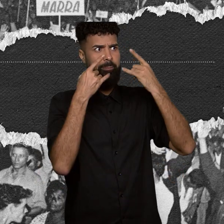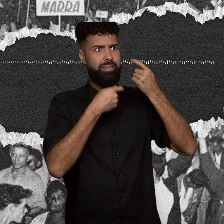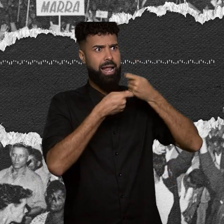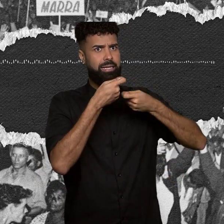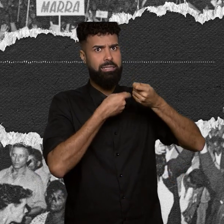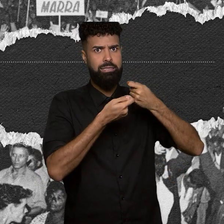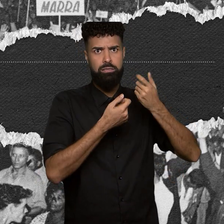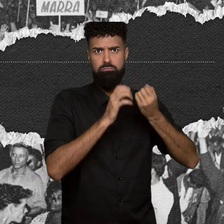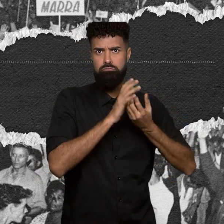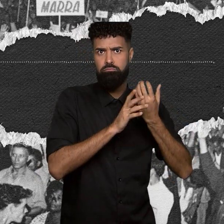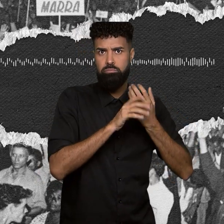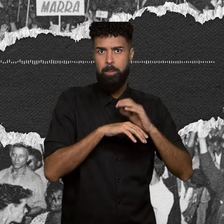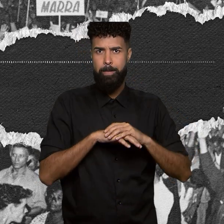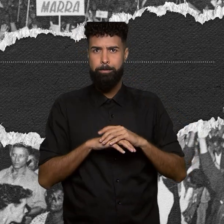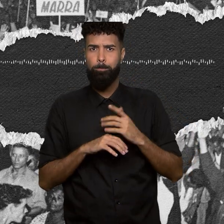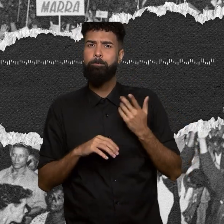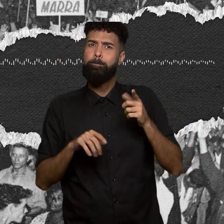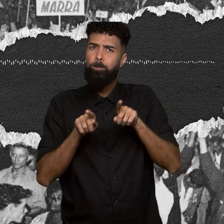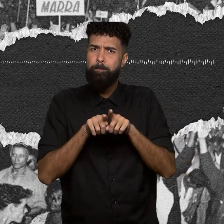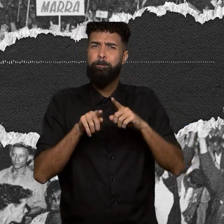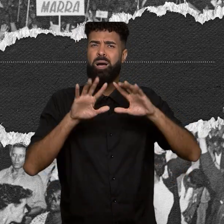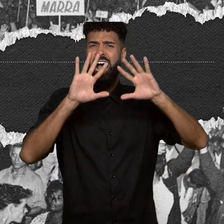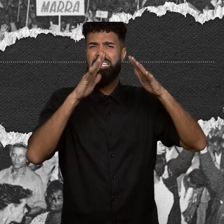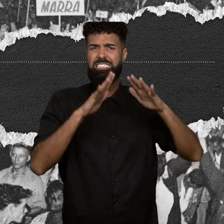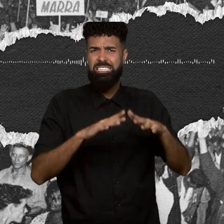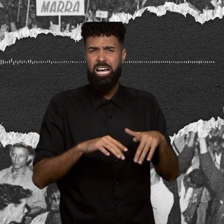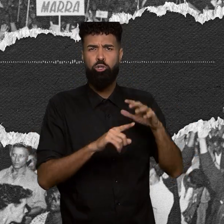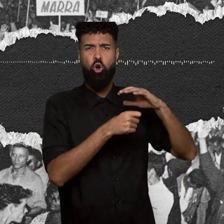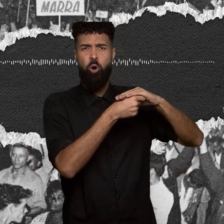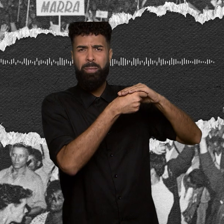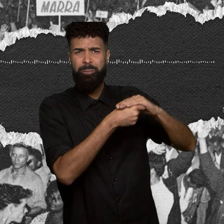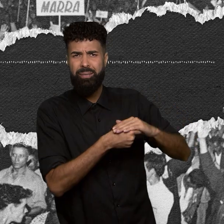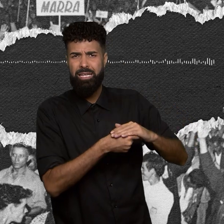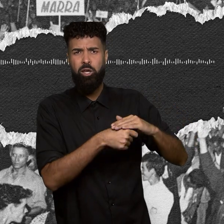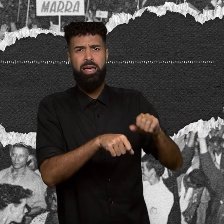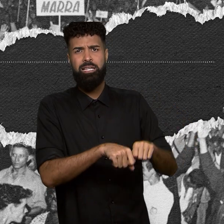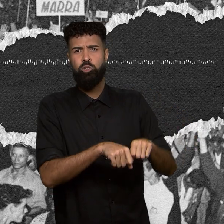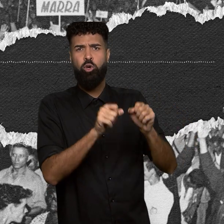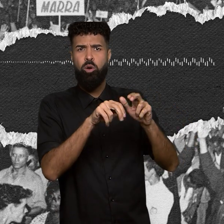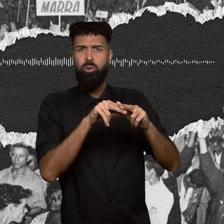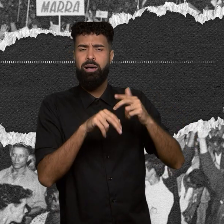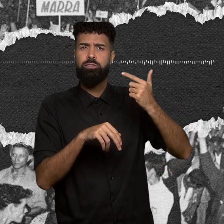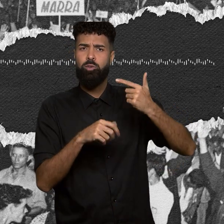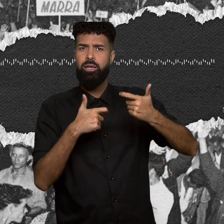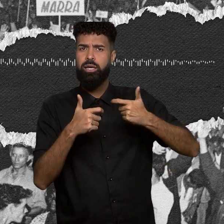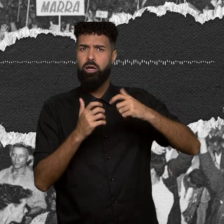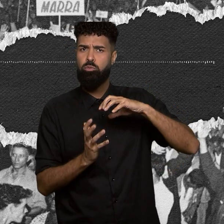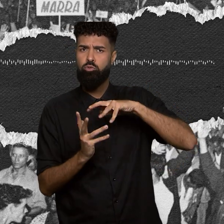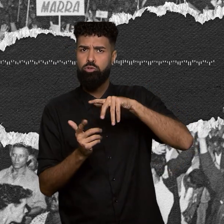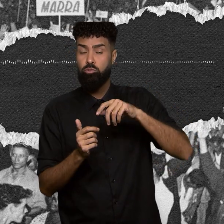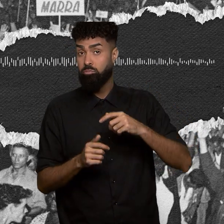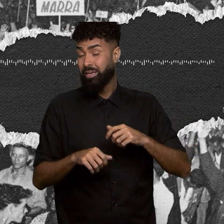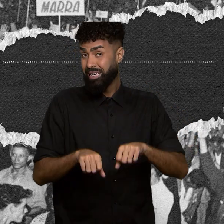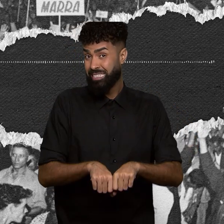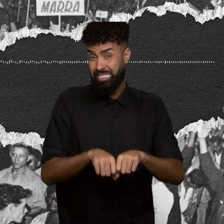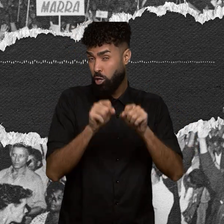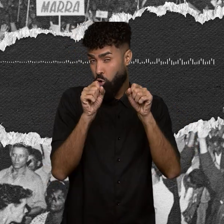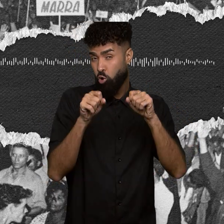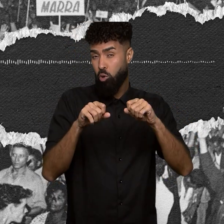Arrasado, oprimido, destruído pela Segunda Guerra Mundial e destruído por uma guerra que se